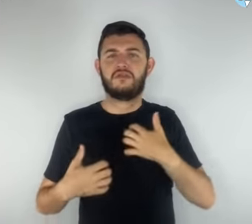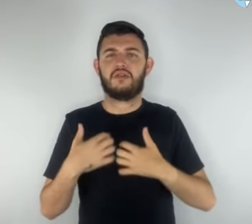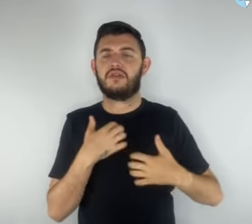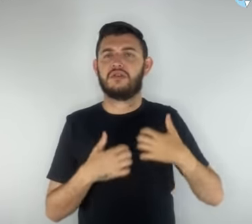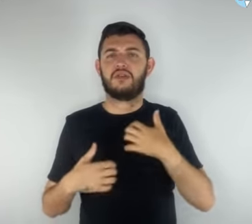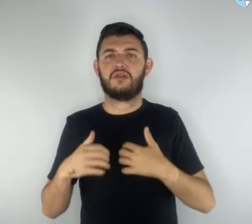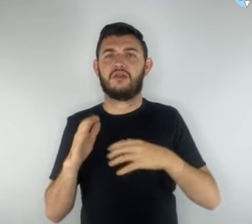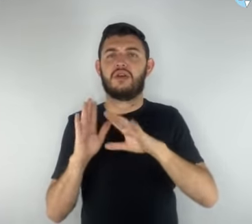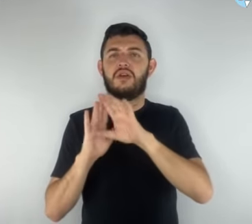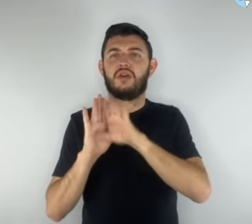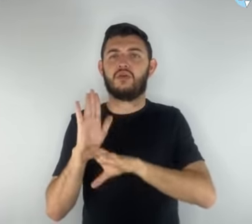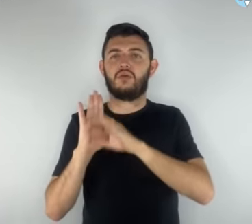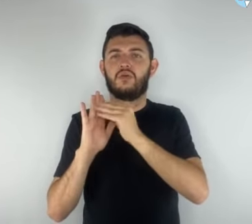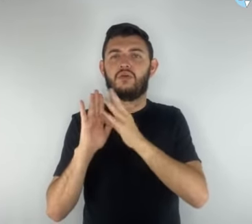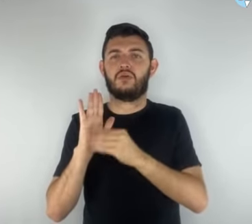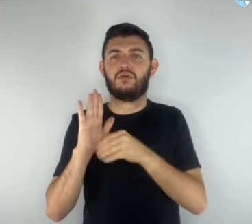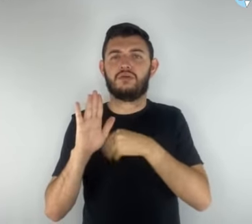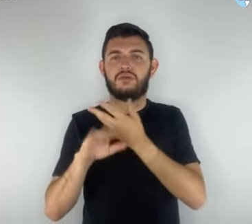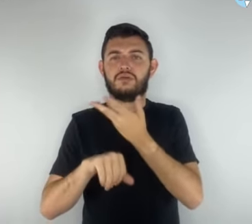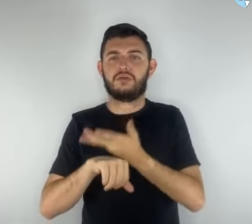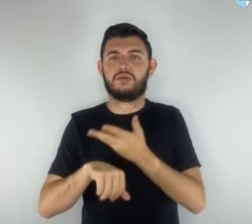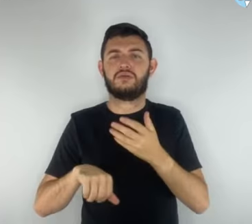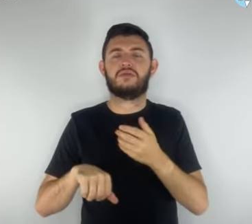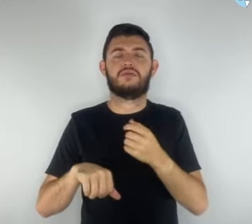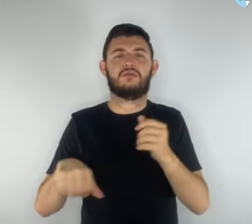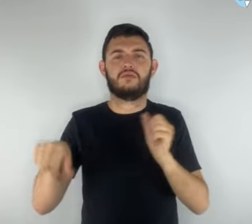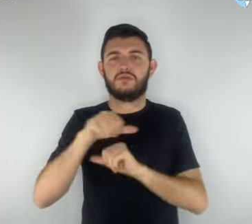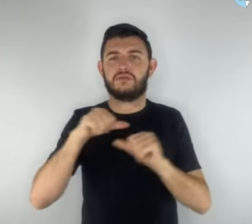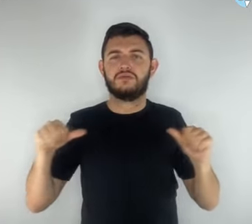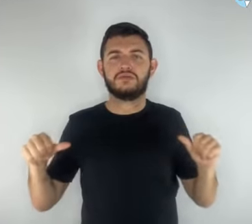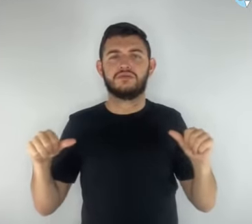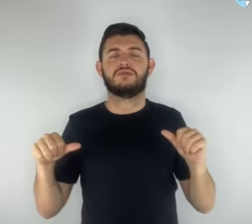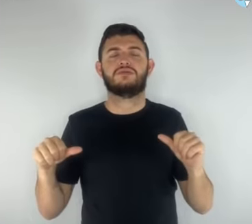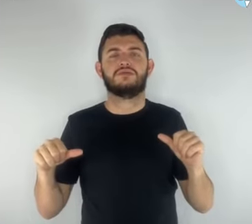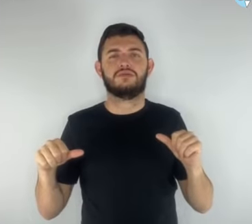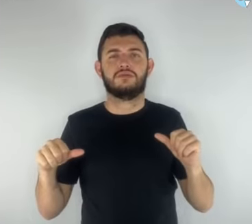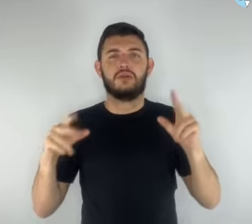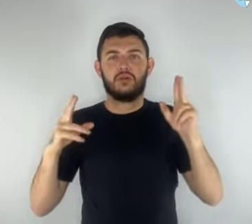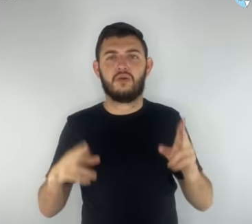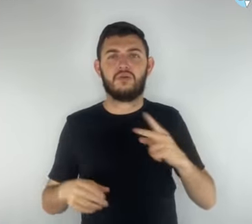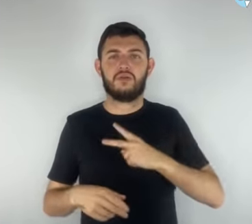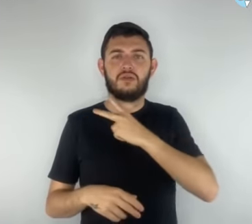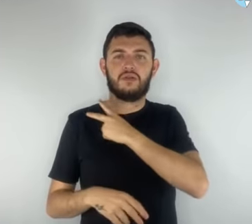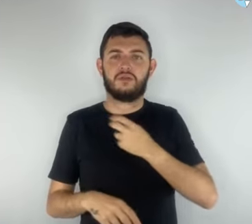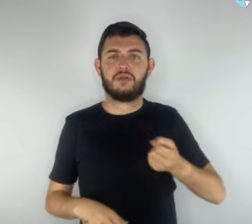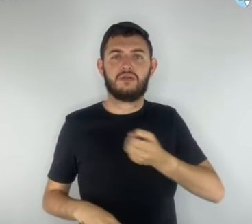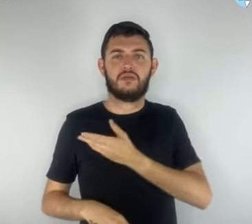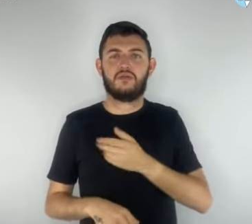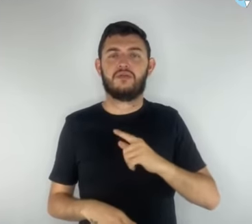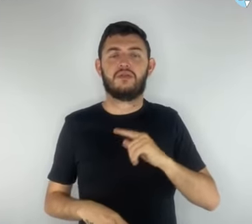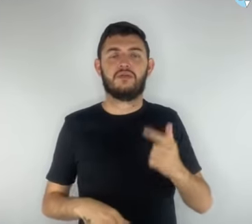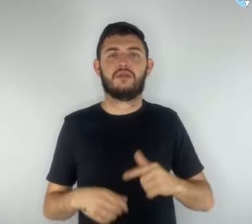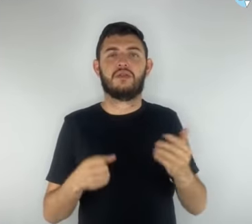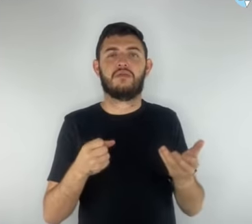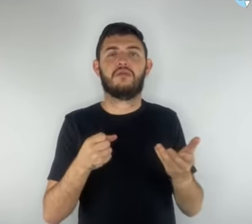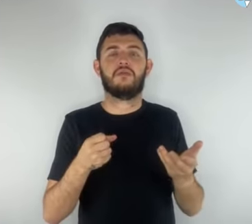importante como o novo ensino médio, sem uma ferramenta básica para a prática da docência.